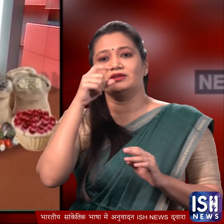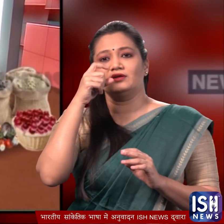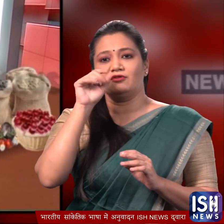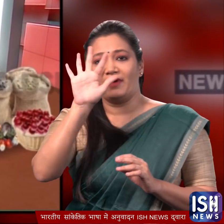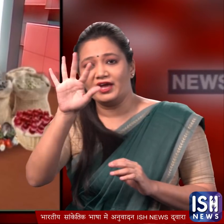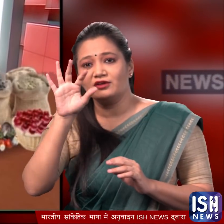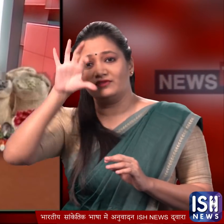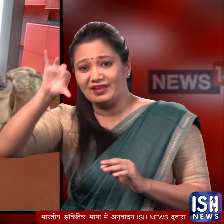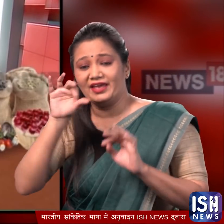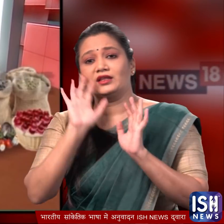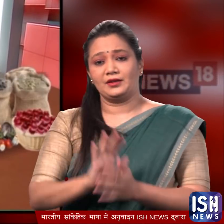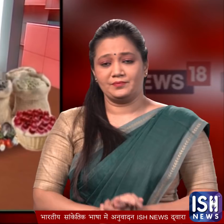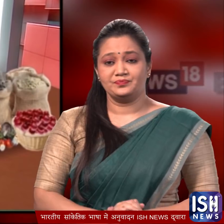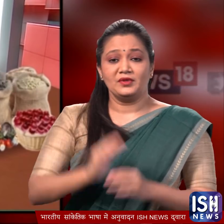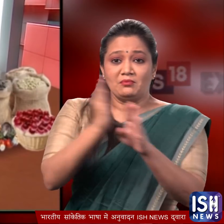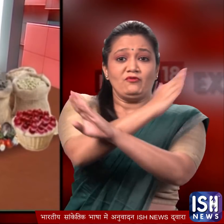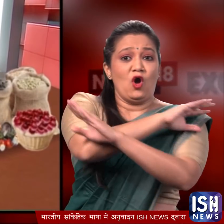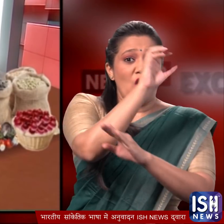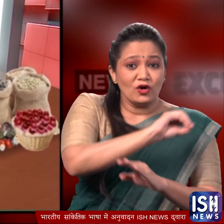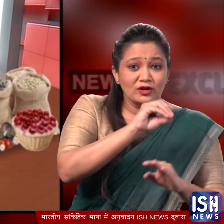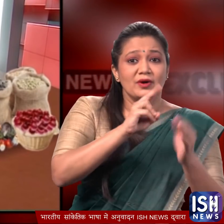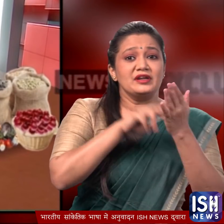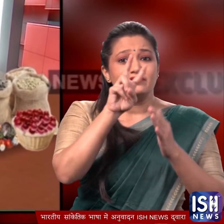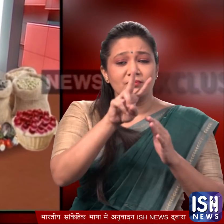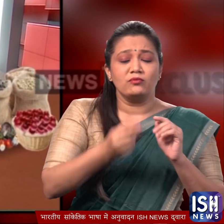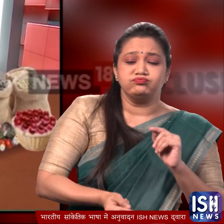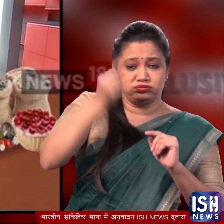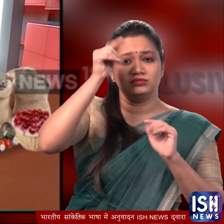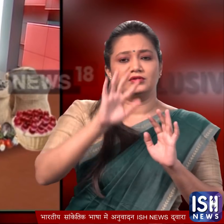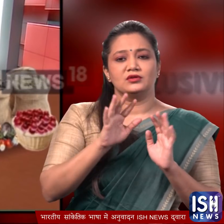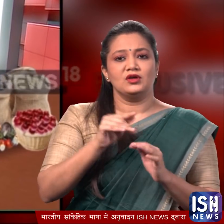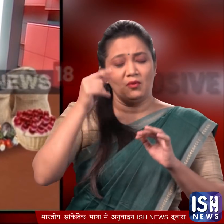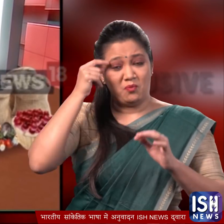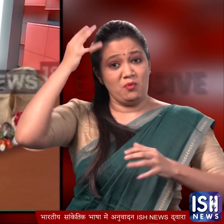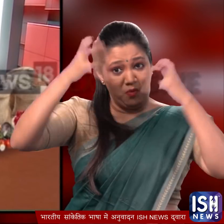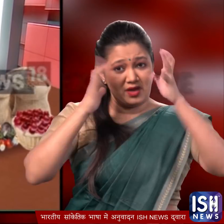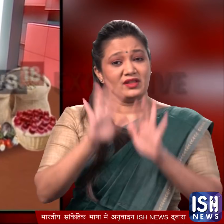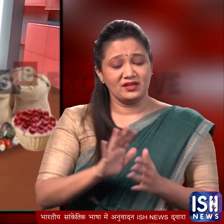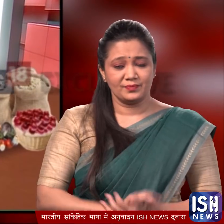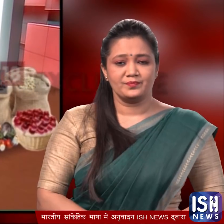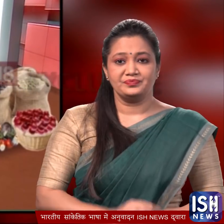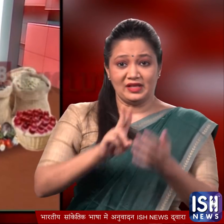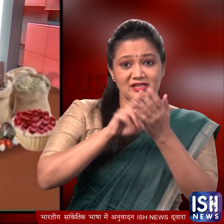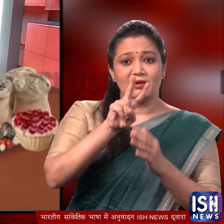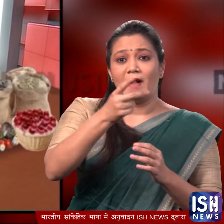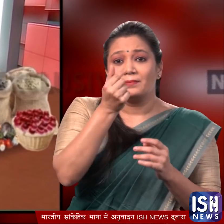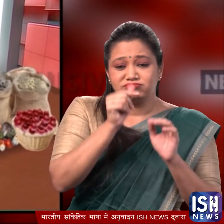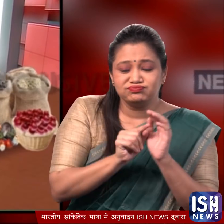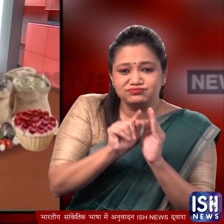.59 प्रतिशत रही जबकि ऑक्तोबर और नवंबर में रीटेल महंगाई सरकार के लिए चिंता की वज़ाब बनी हुई था नवंबर में रीटेल